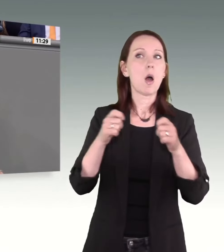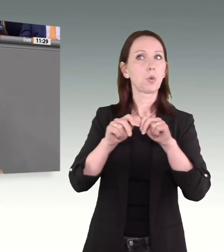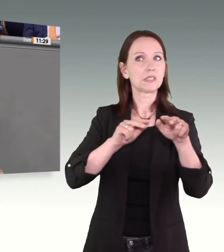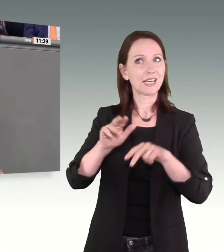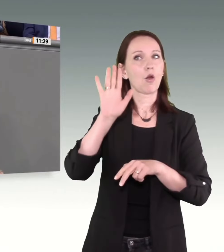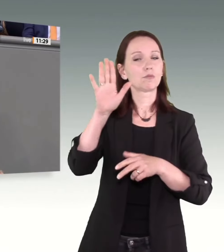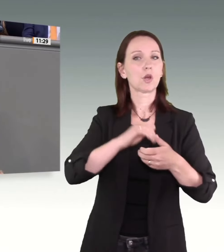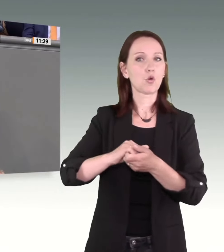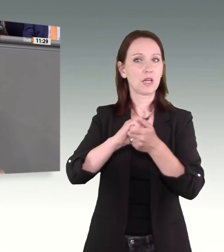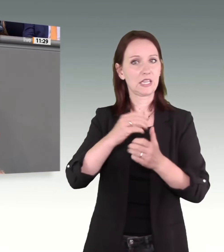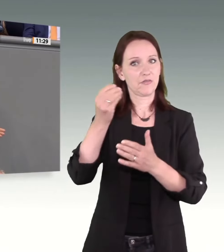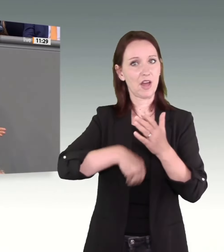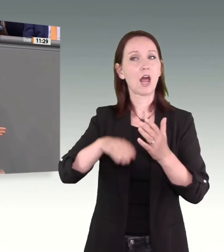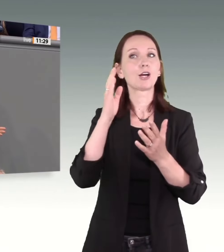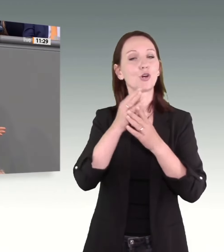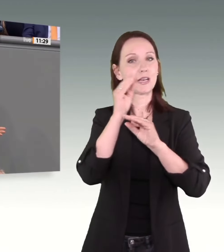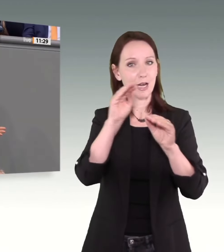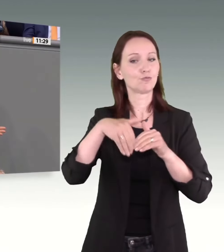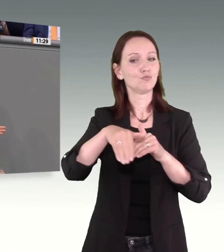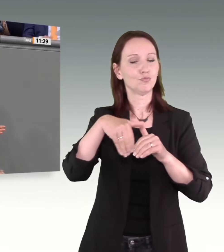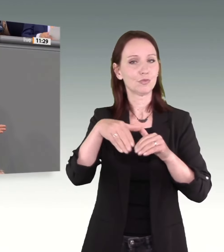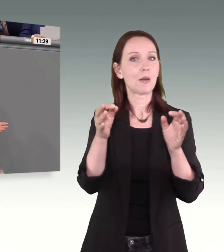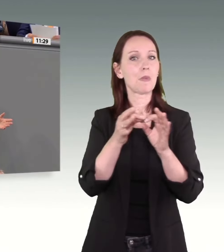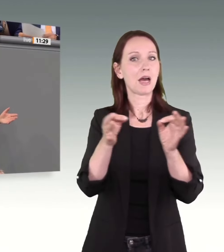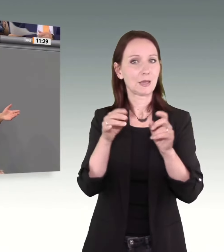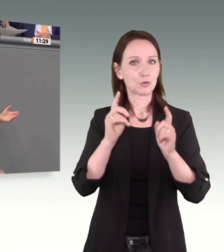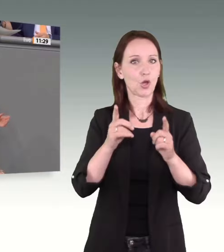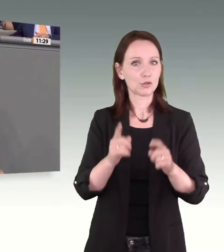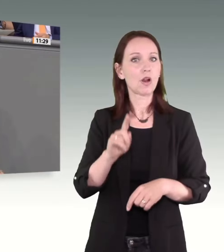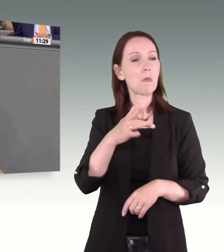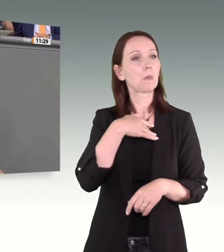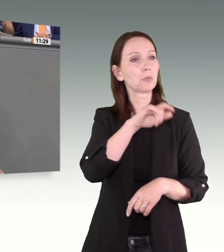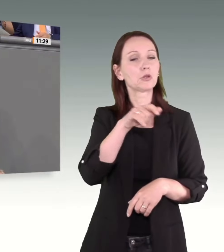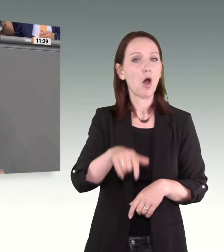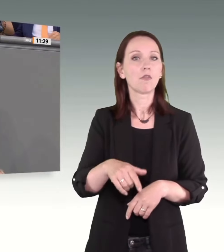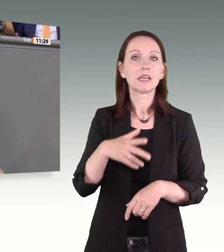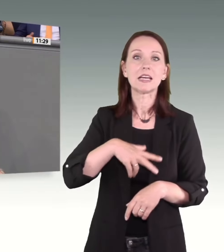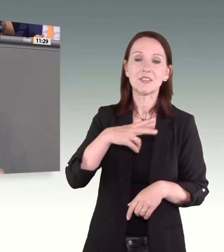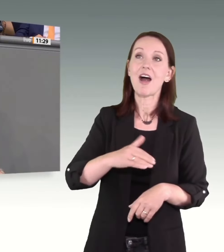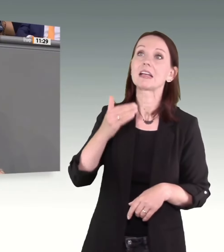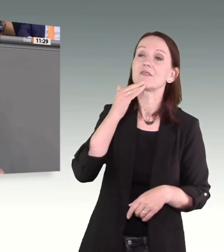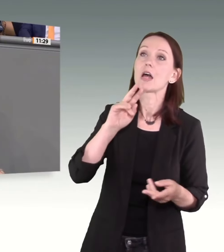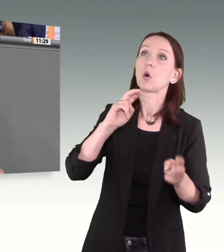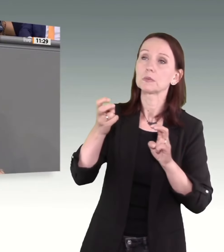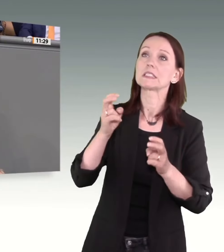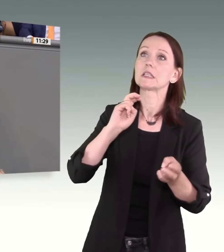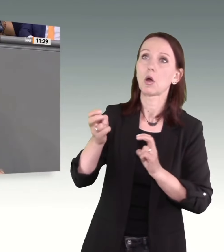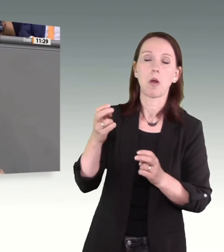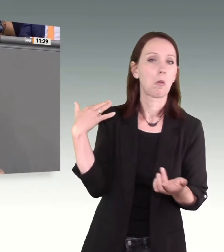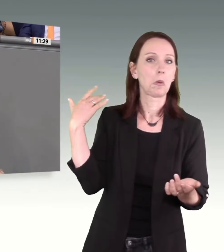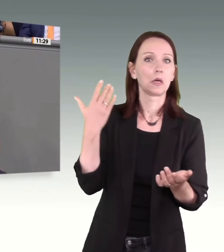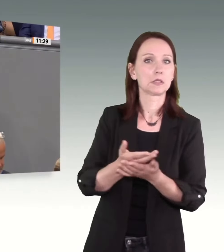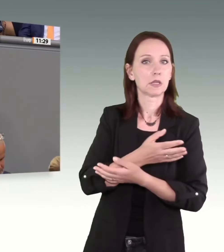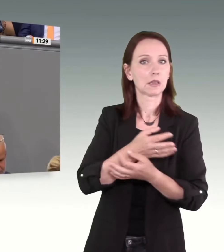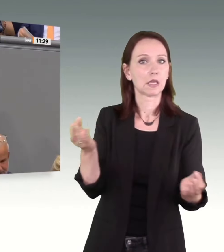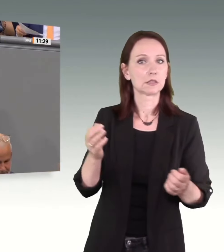lässt aber die Betroffenen mit deren Umsetzung bis zum Sankt-Nimmerleins-Tag warten. Der vorliegende Antrag der Union setzt